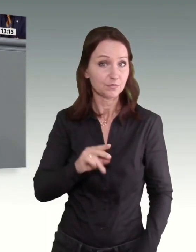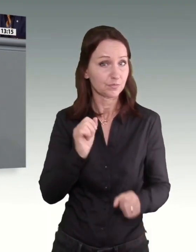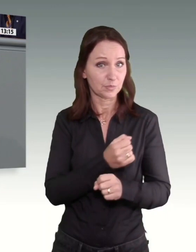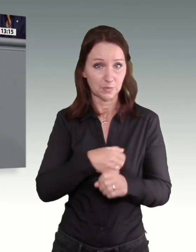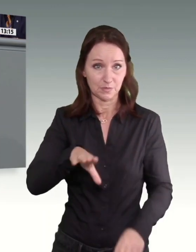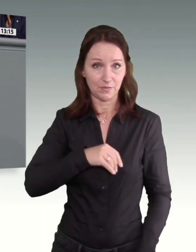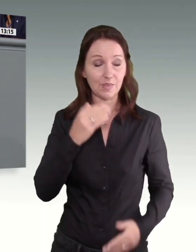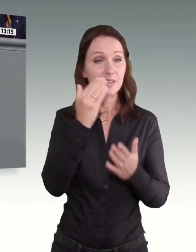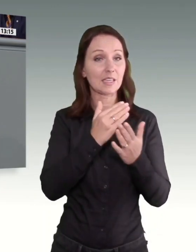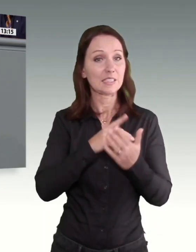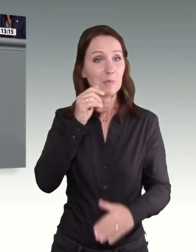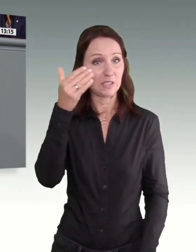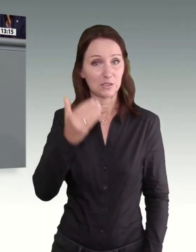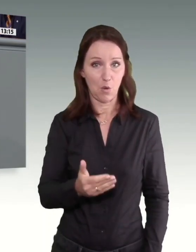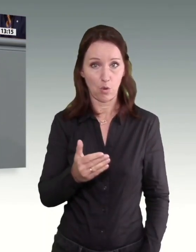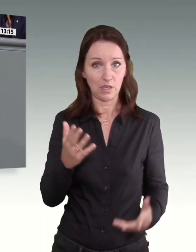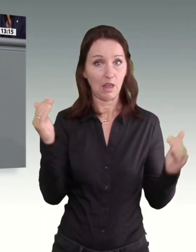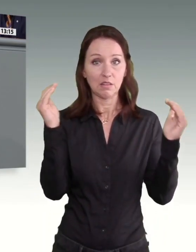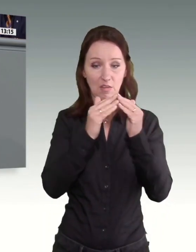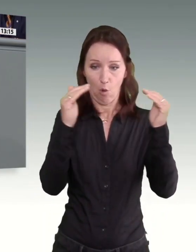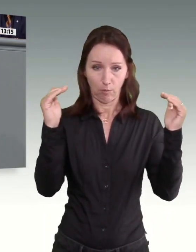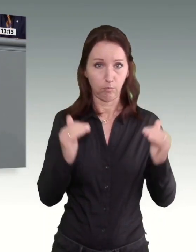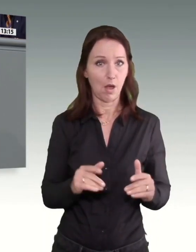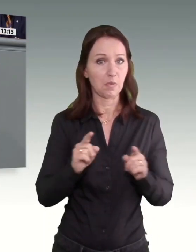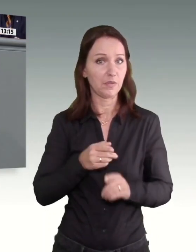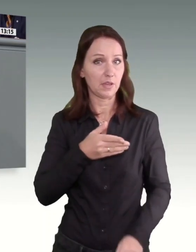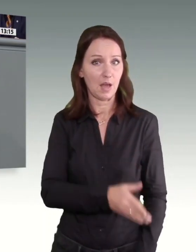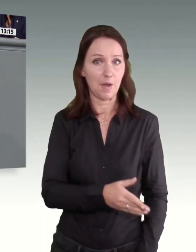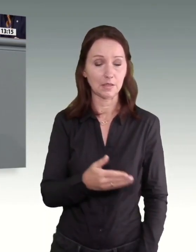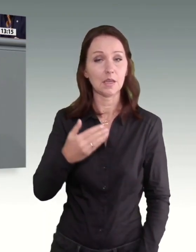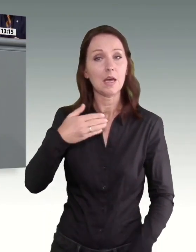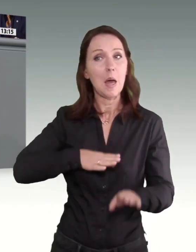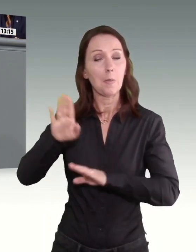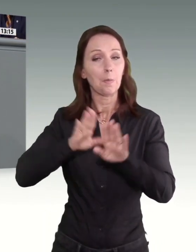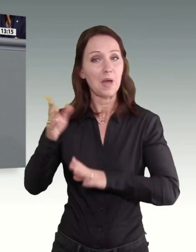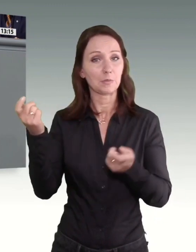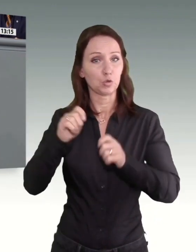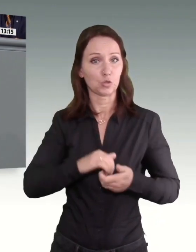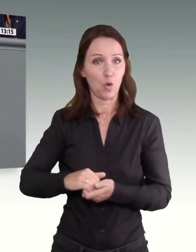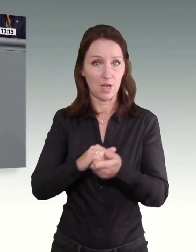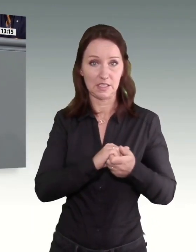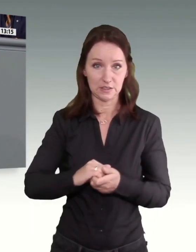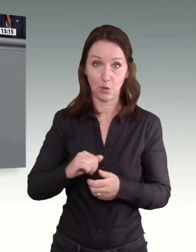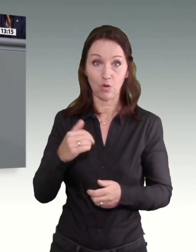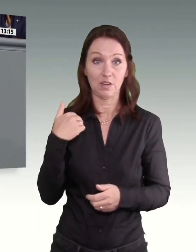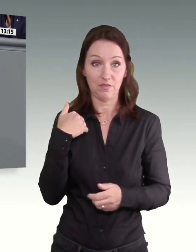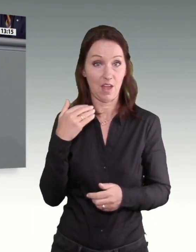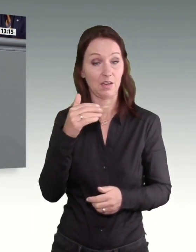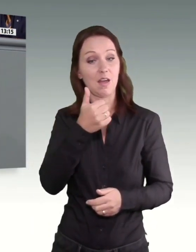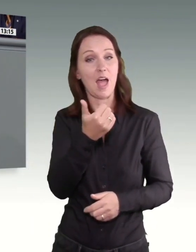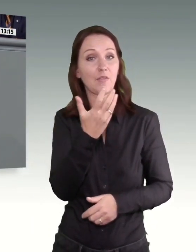Armutslohnniveau zurückfällt, auf gemäß Mehrheitsbeschluss der Kommission 51,9 Prozent des Medians Ende 2025.